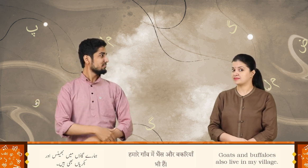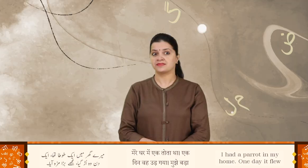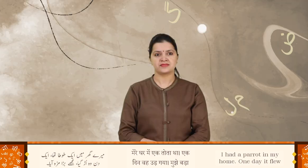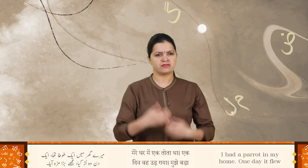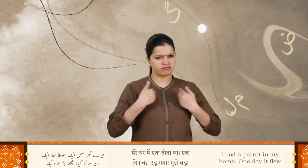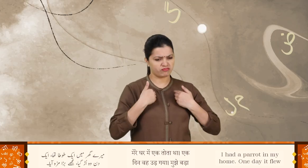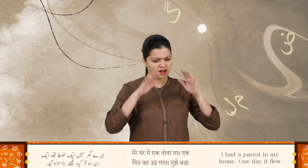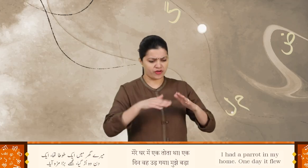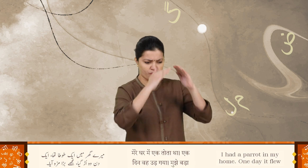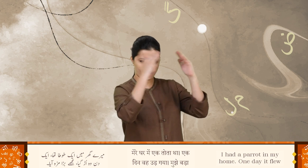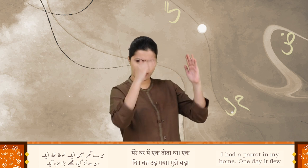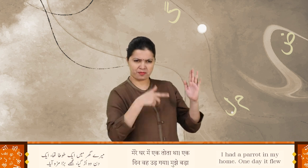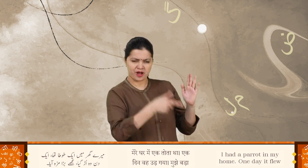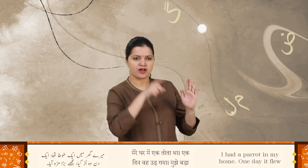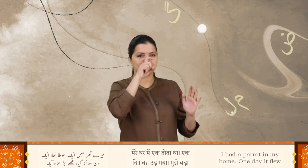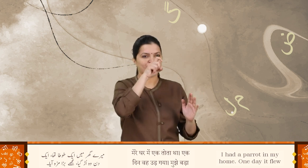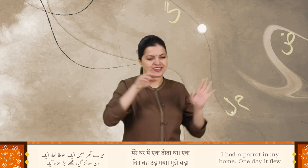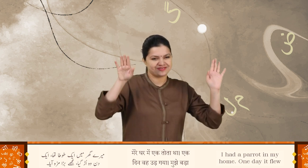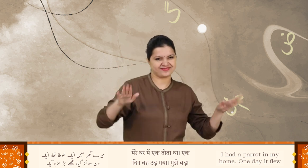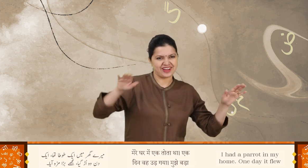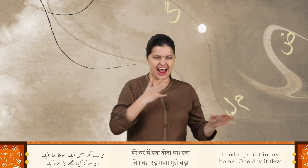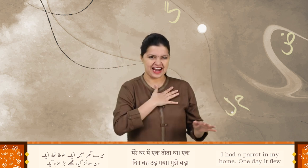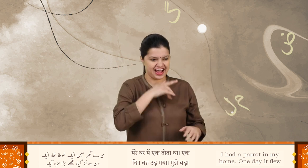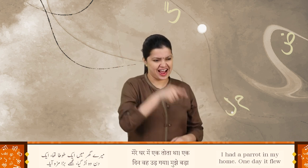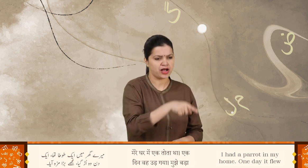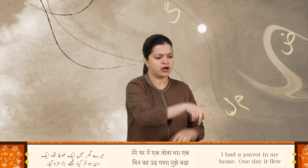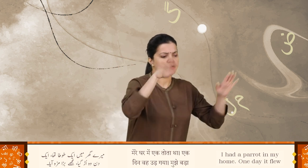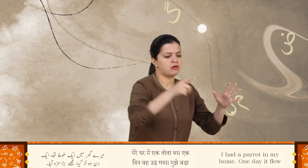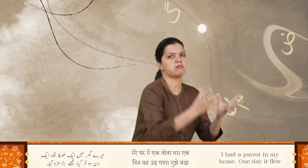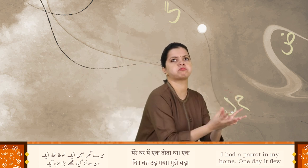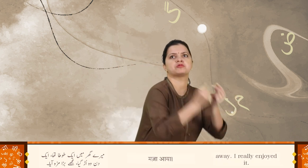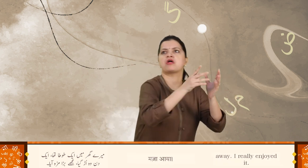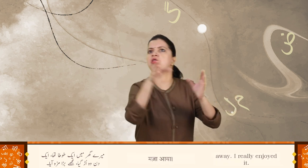میرے گھر میں ایک توتہ تھا، ایک دن وہ اڑ گیا، مجھے بڑا مزہ آیا